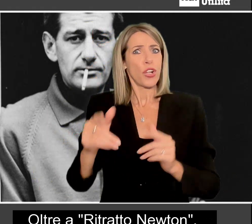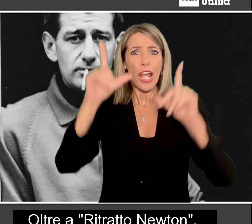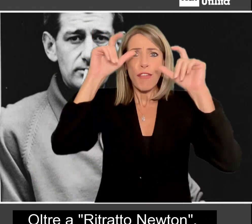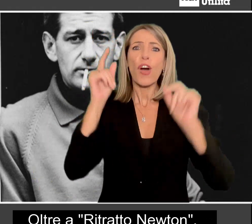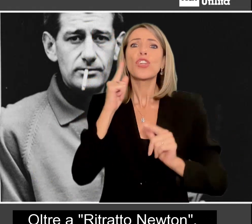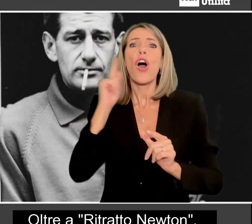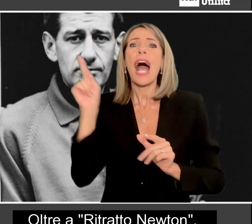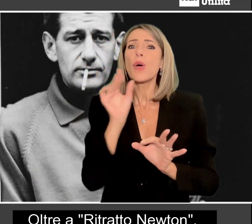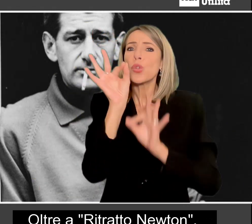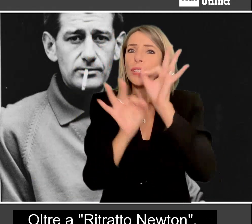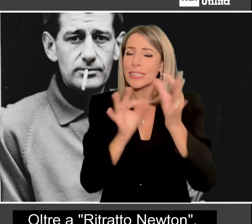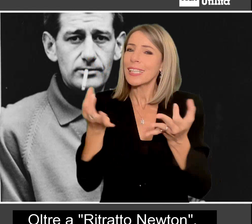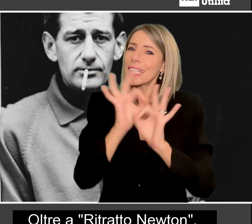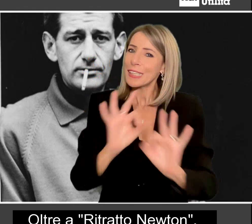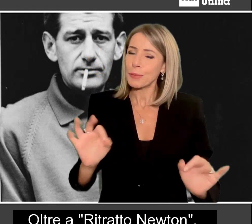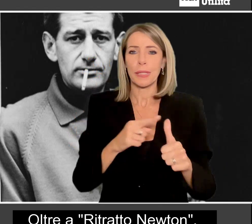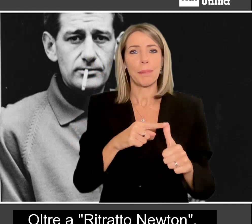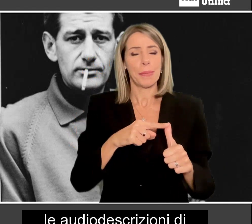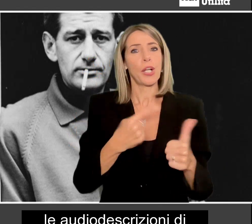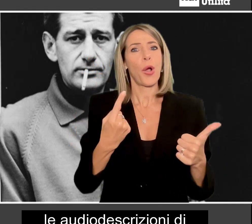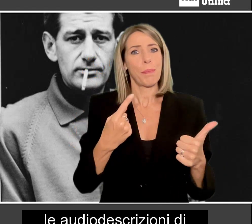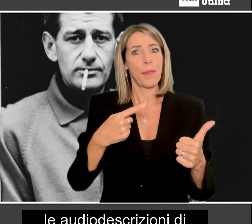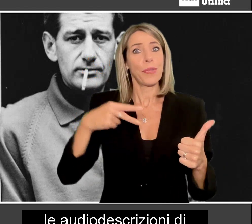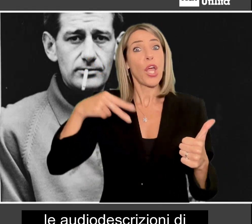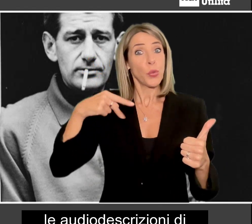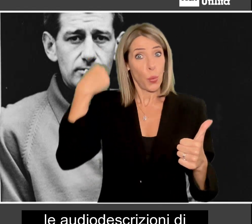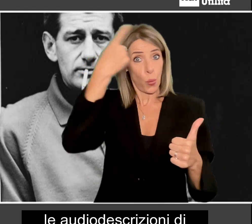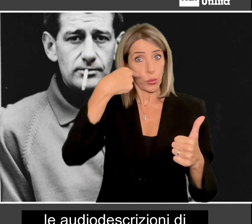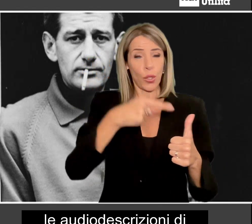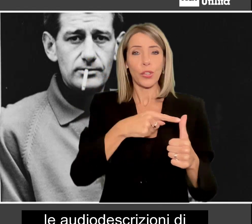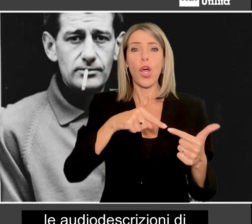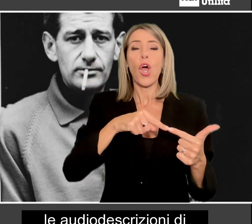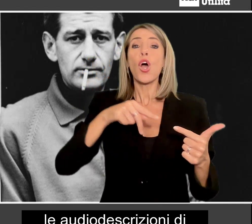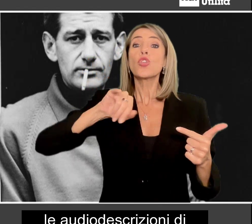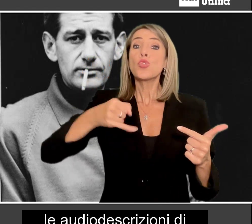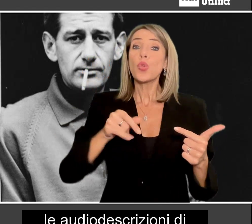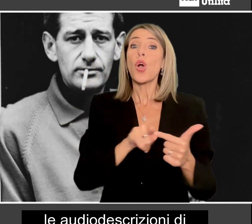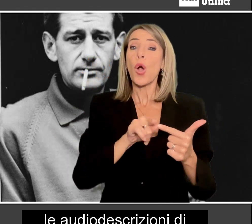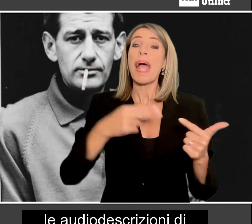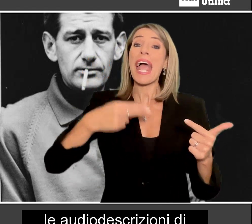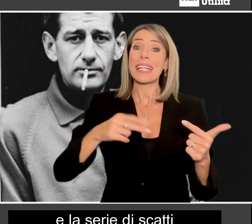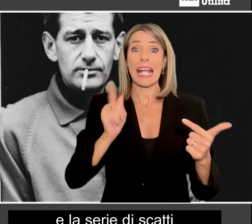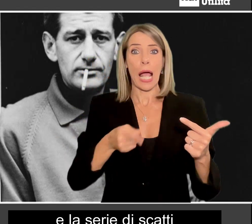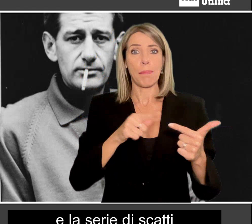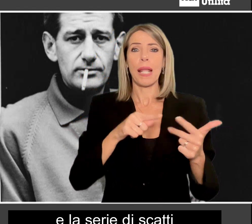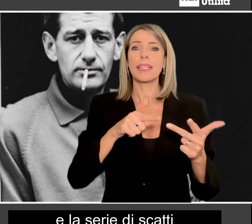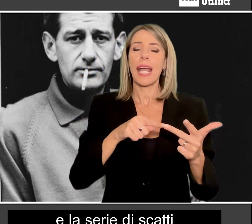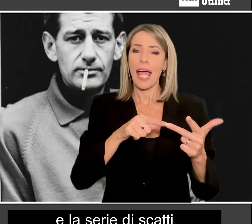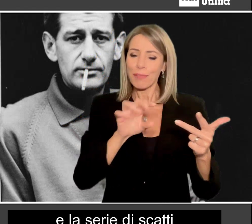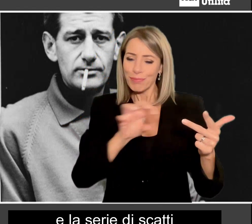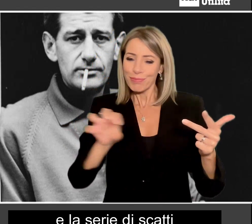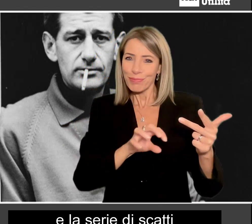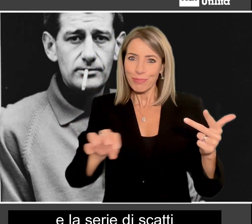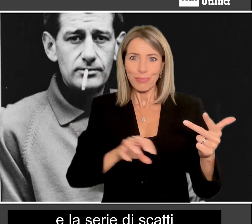Ritratto Newton, nella sezione sono disponibili le audiodescrizioni di June Comeda Gabler e della serie di